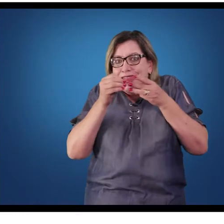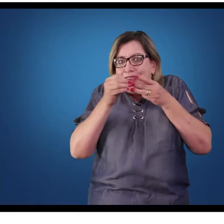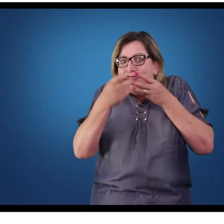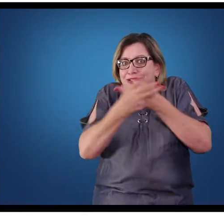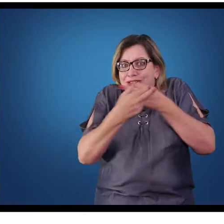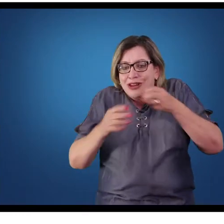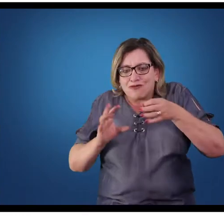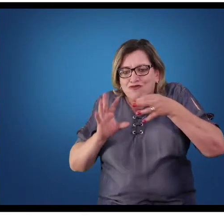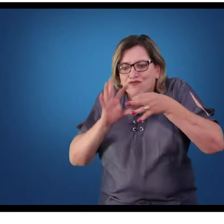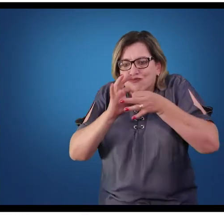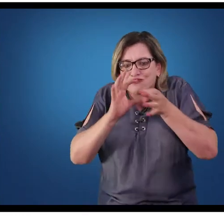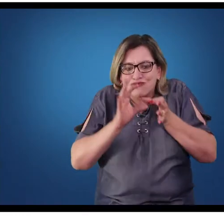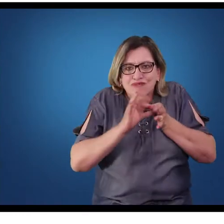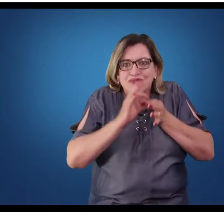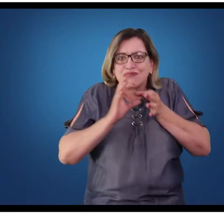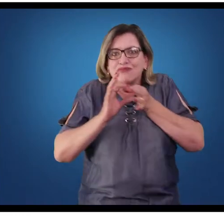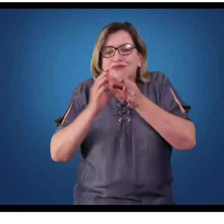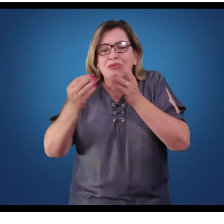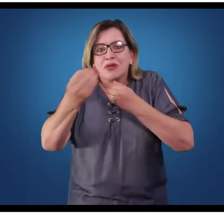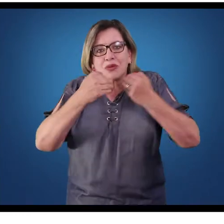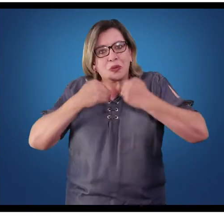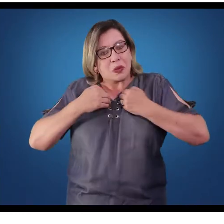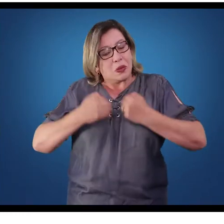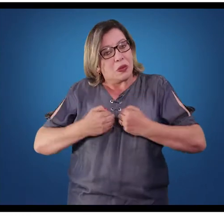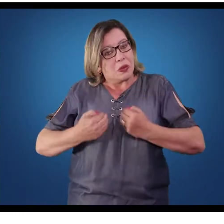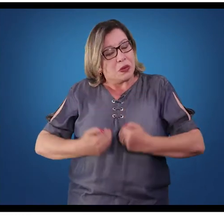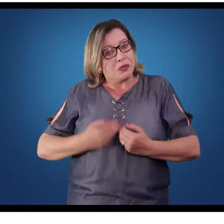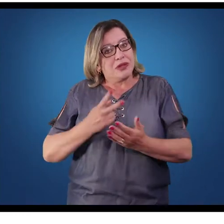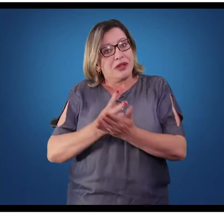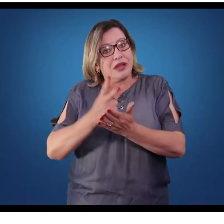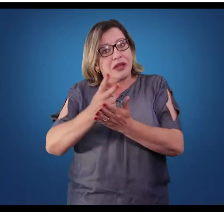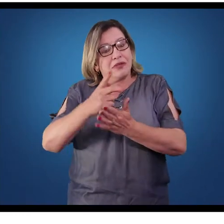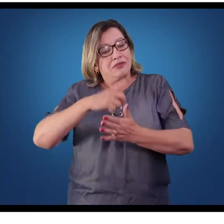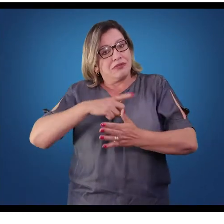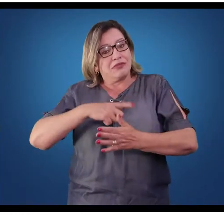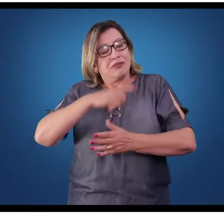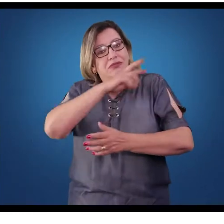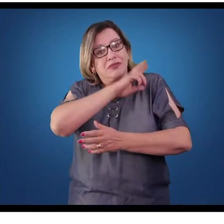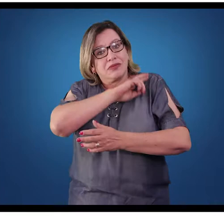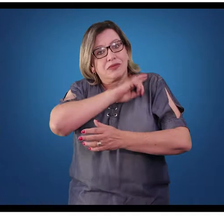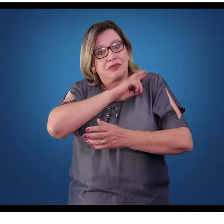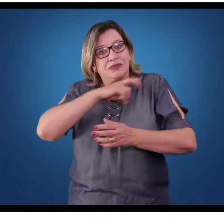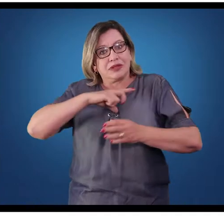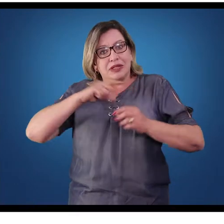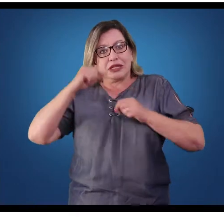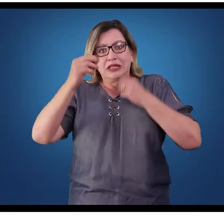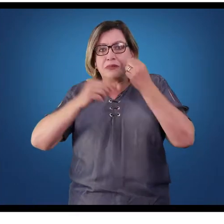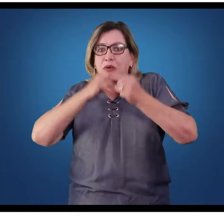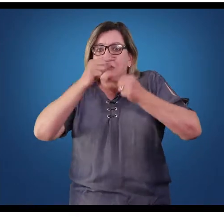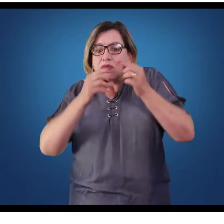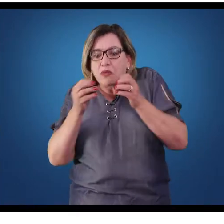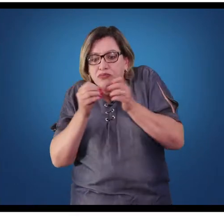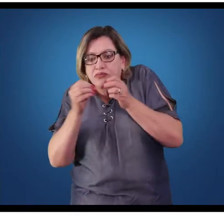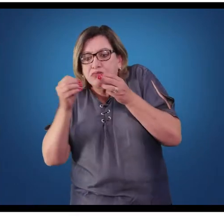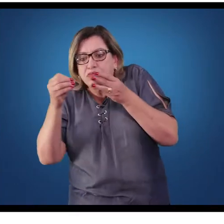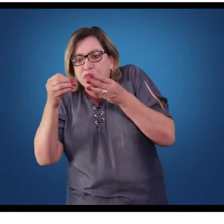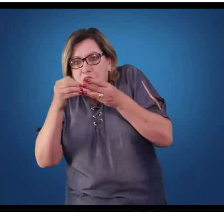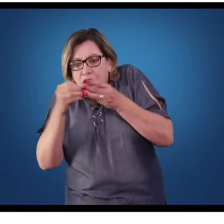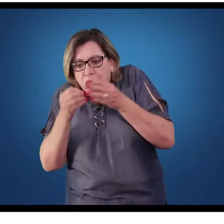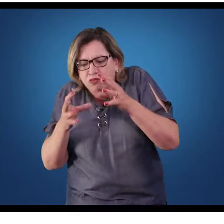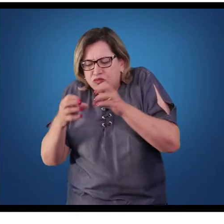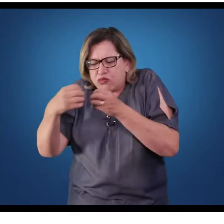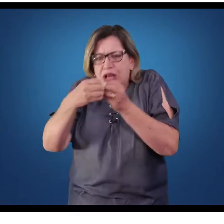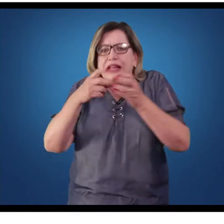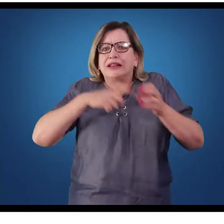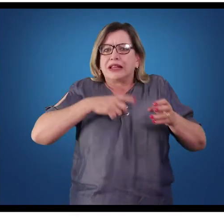junção de funções dentro do organismo, cada célula se organiza na forma de órgãos e cada órgão tem sua função